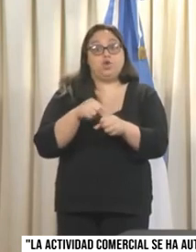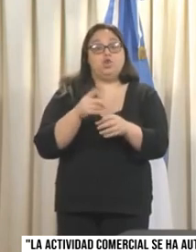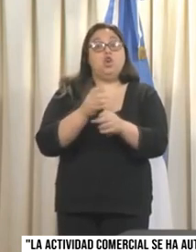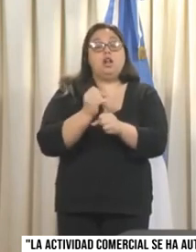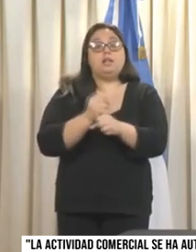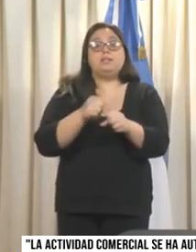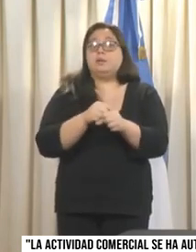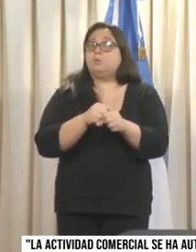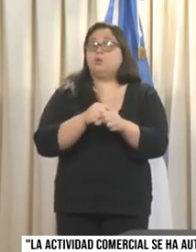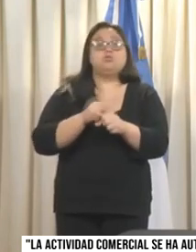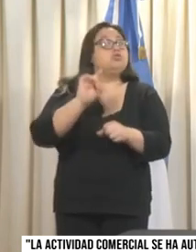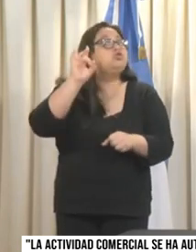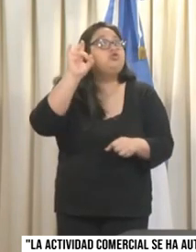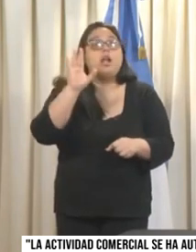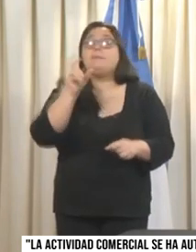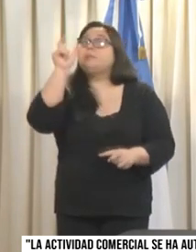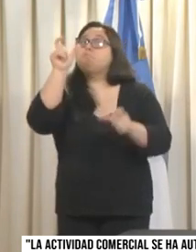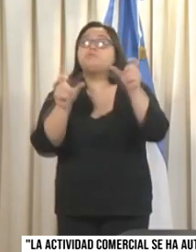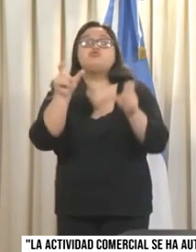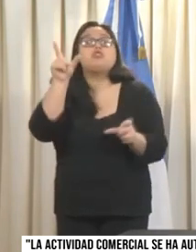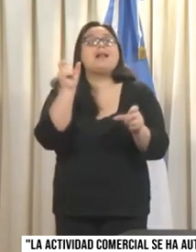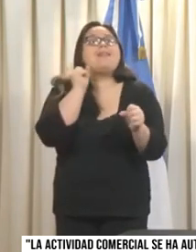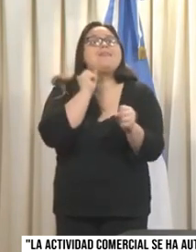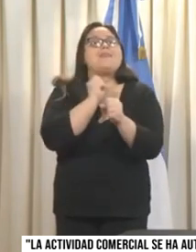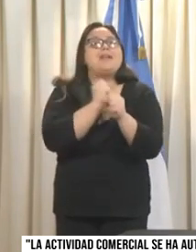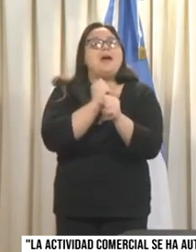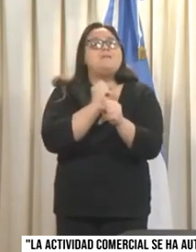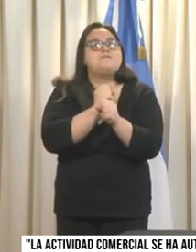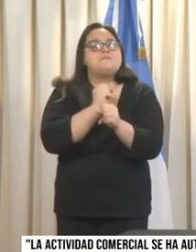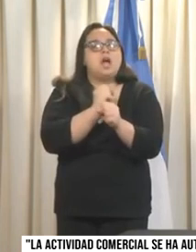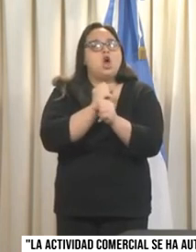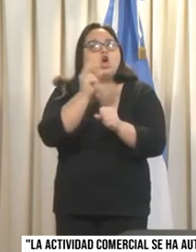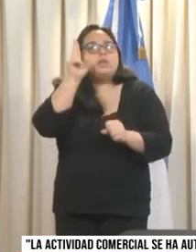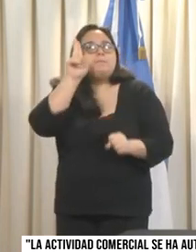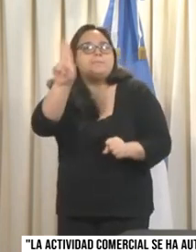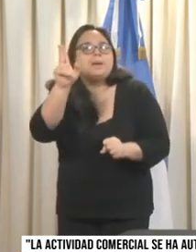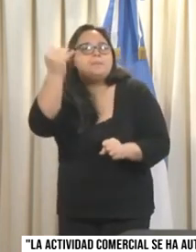sigue solamente habilitado para los trabajadores de actividades exceptuadas. Aquellas personas que